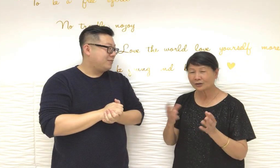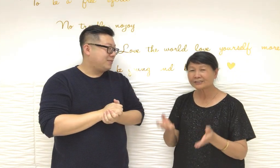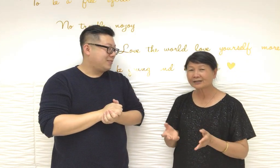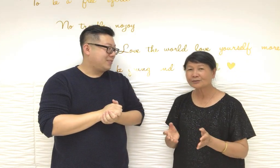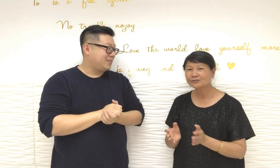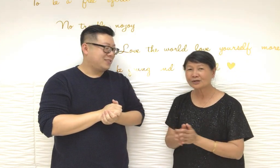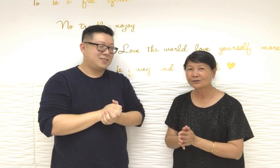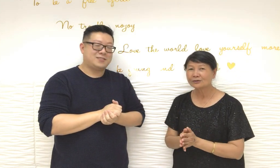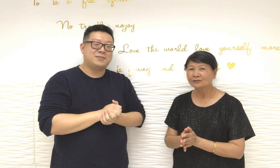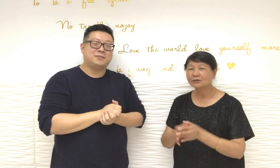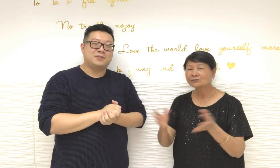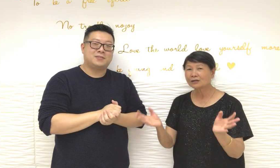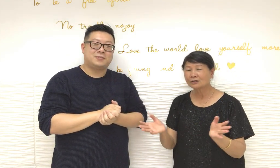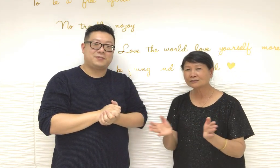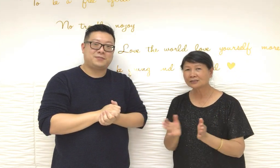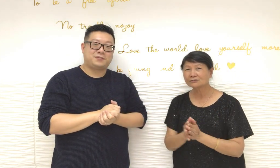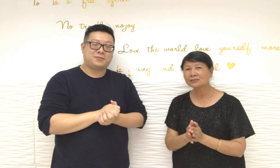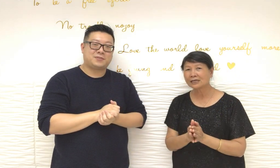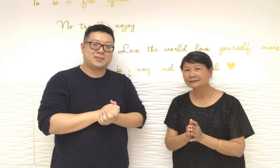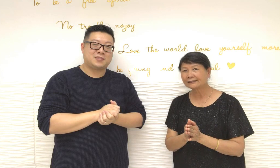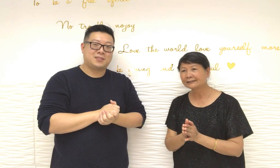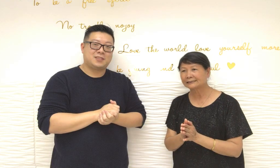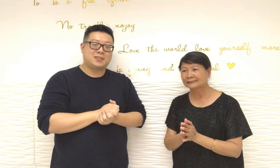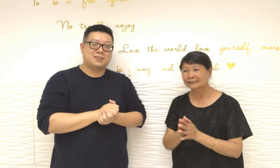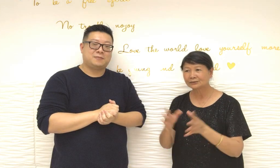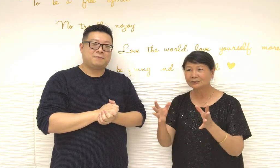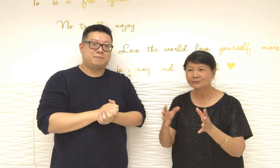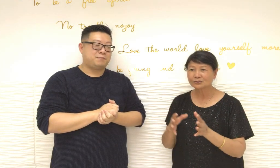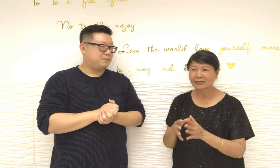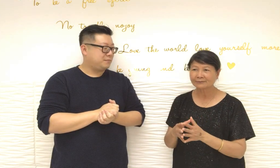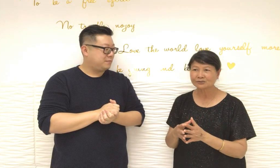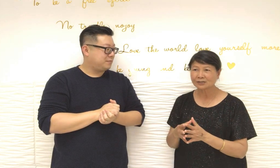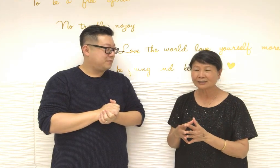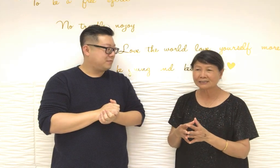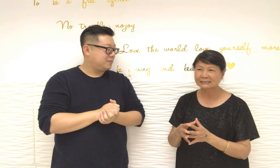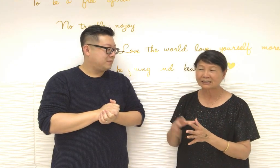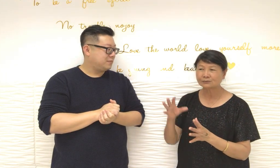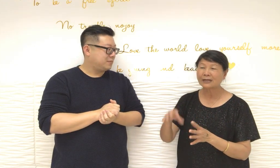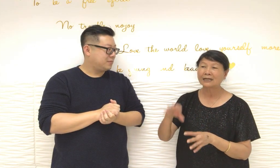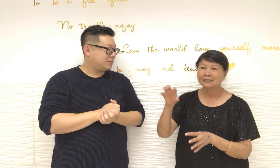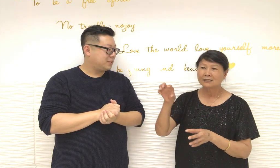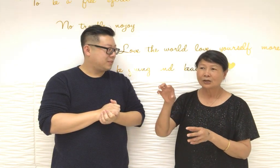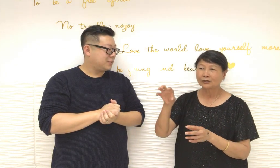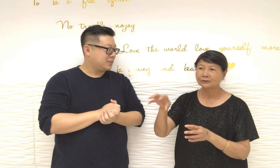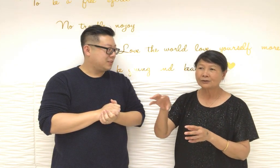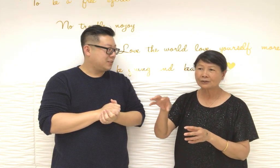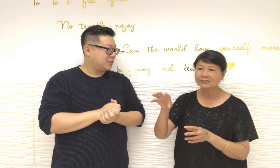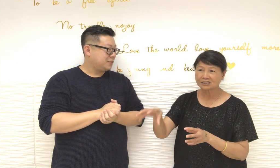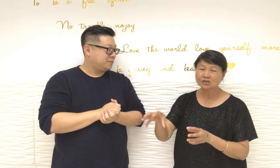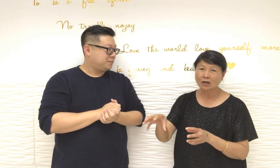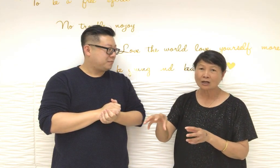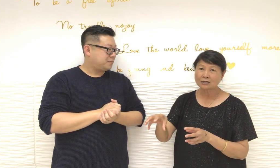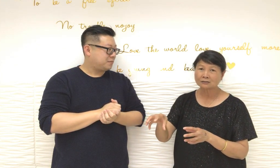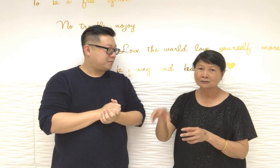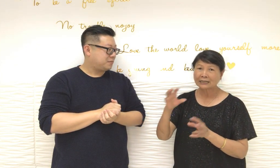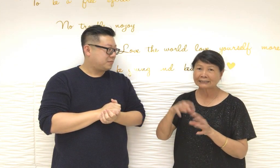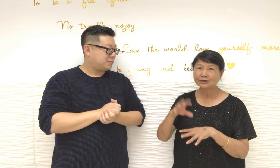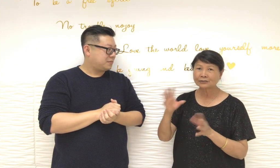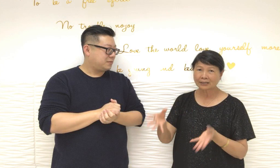可以這樣做通常我叫的人呢是用吸水大笨象呢就是說他那個廁所在其